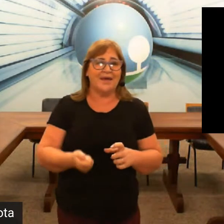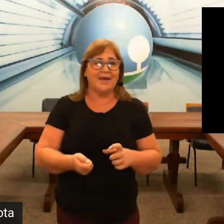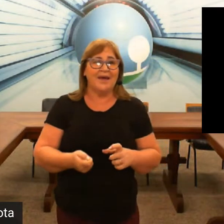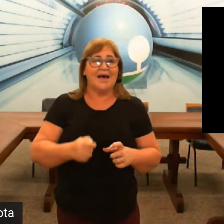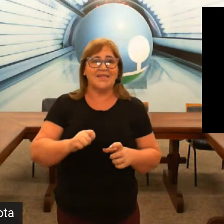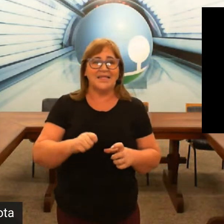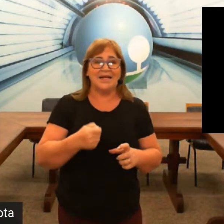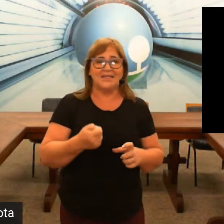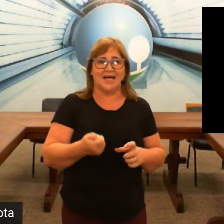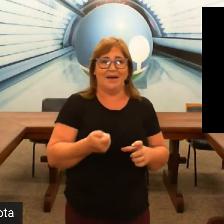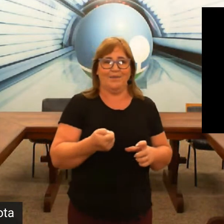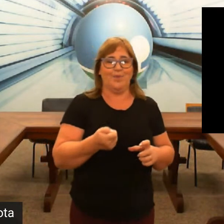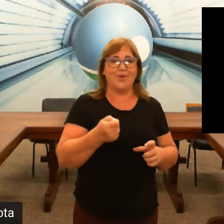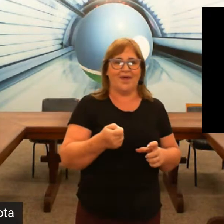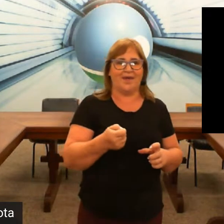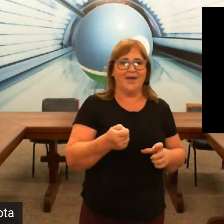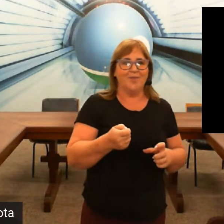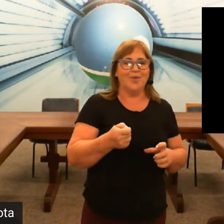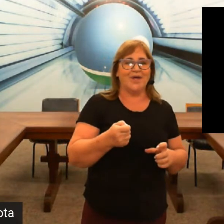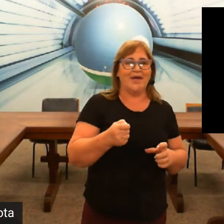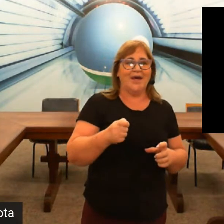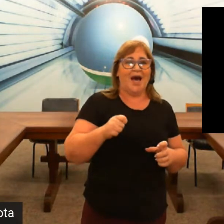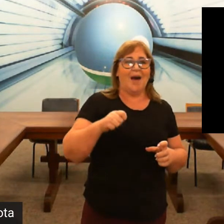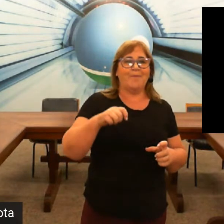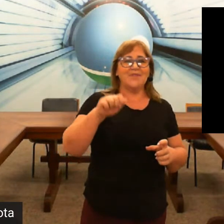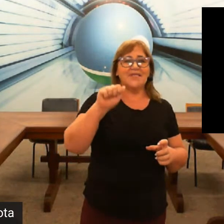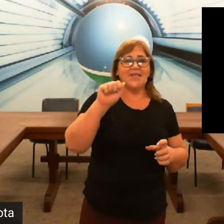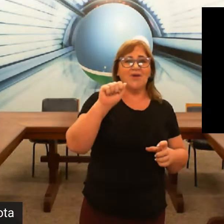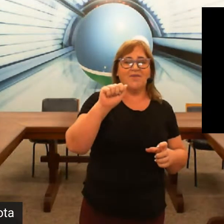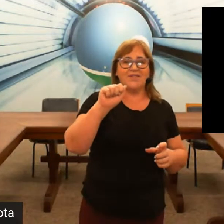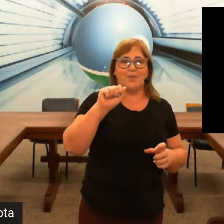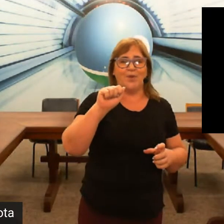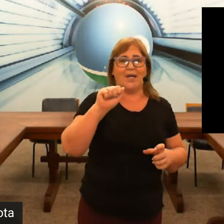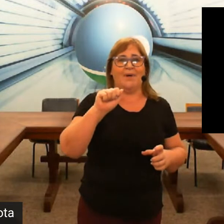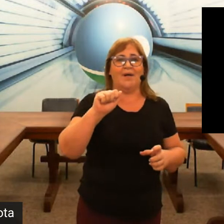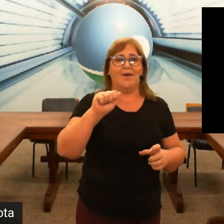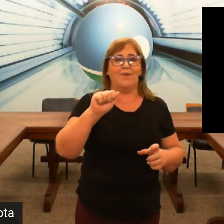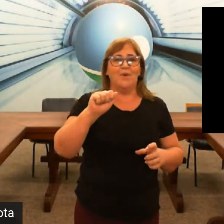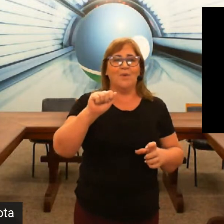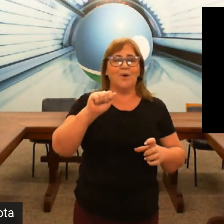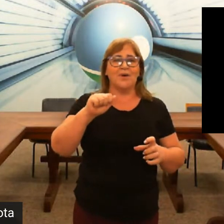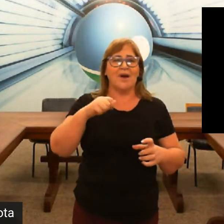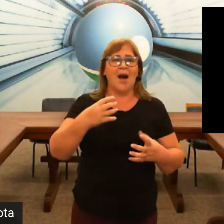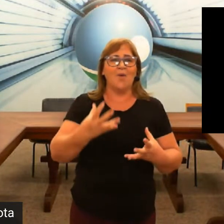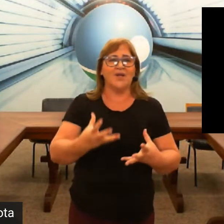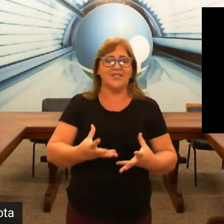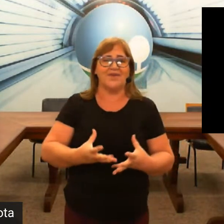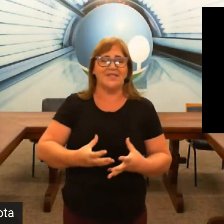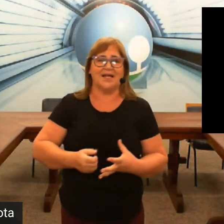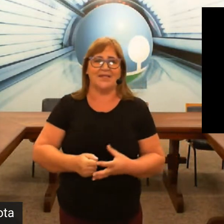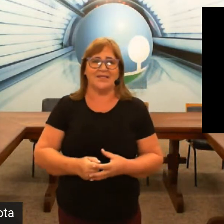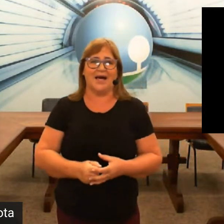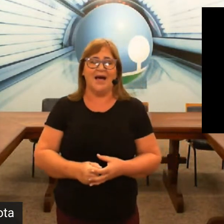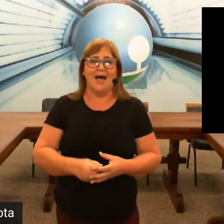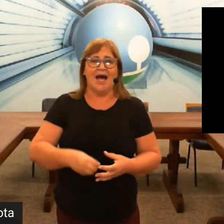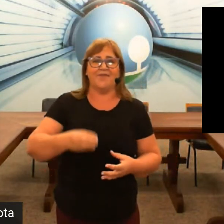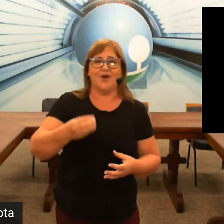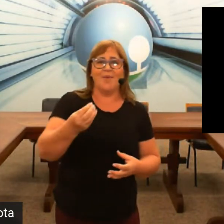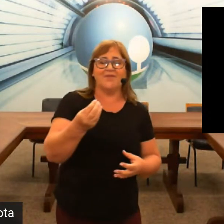a sinalizar. Por quê? Porque a posição que você põe a mão, o local que você vai sinalizar, a forma que